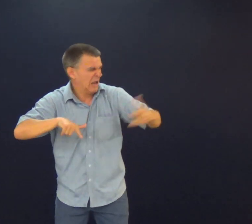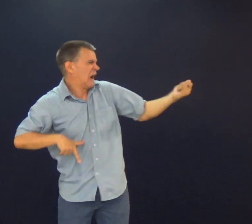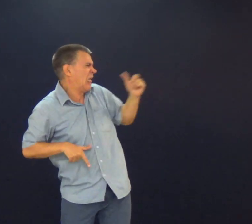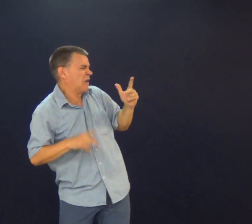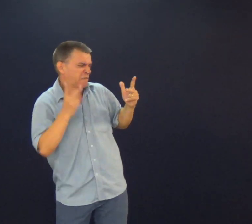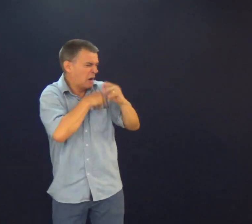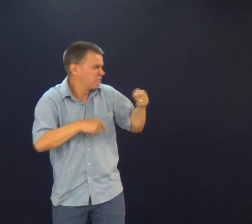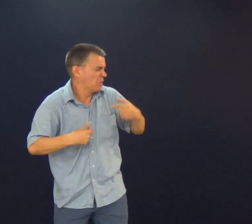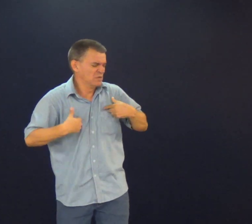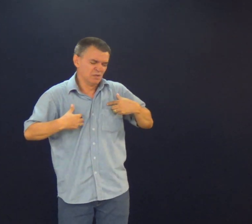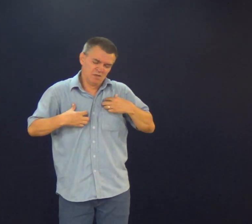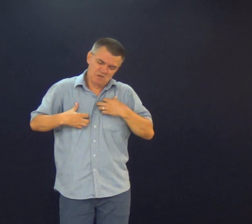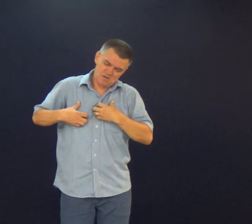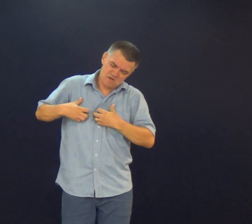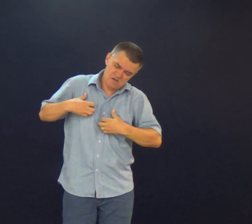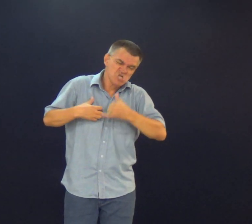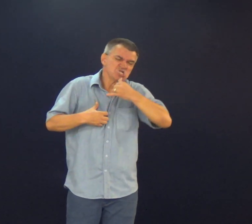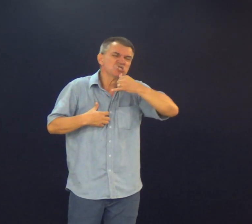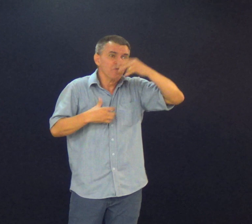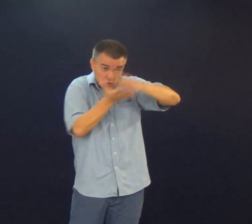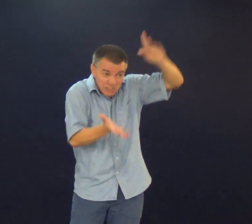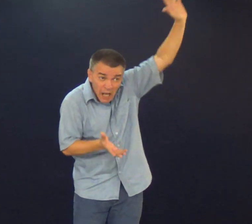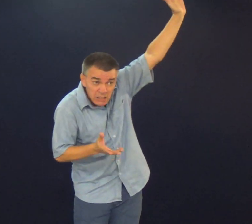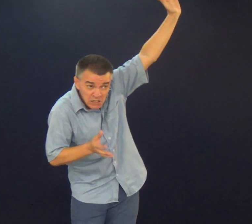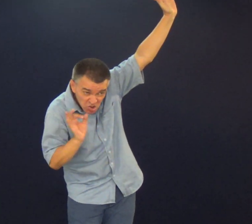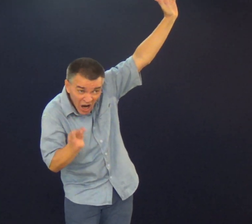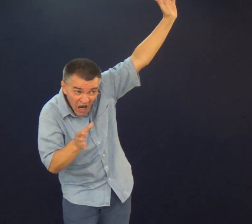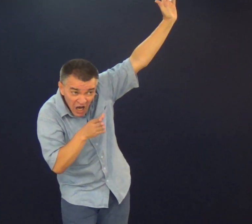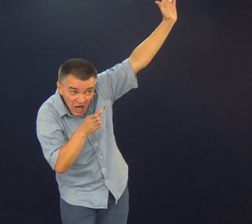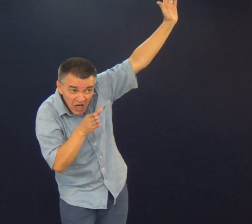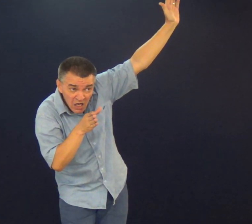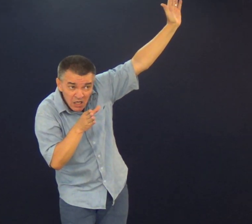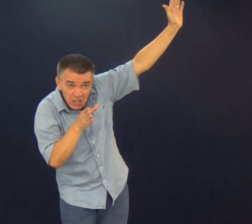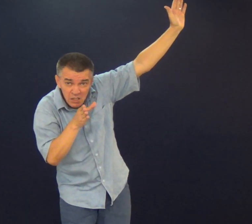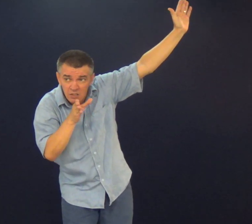Teve que pessoas Que já disseram coisas A seu respeito Você se sente angustiado Já aconteceu com você?